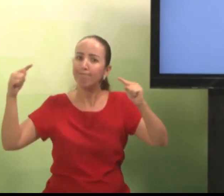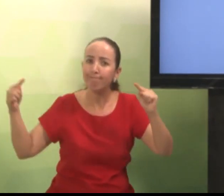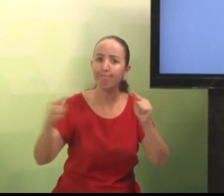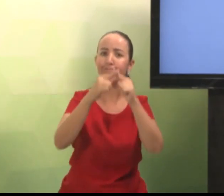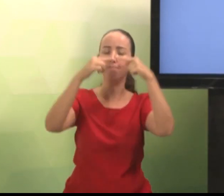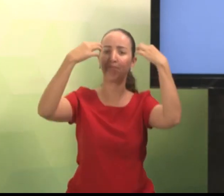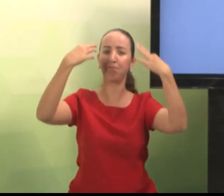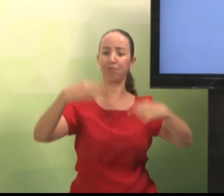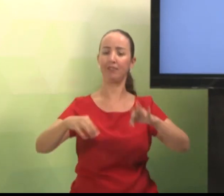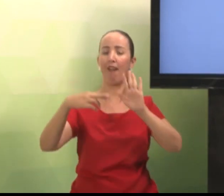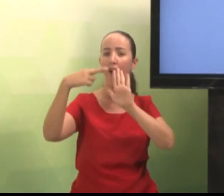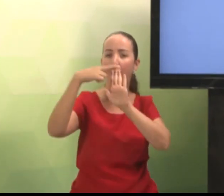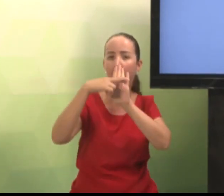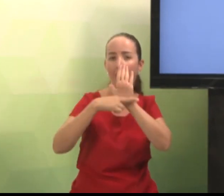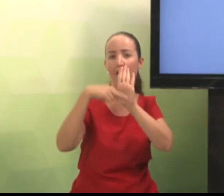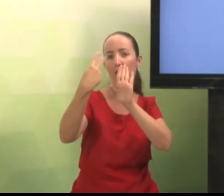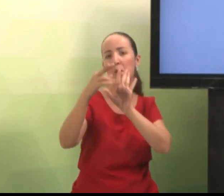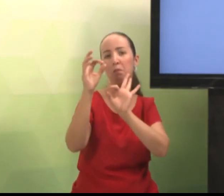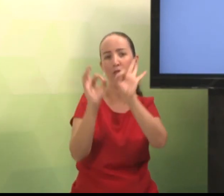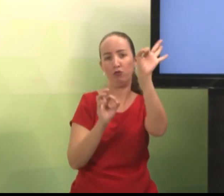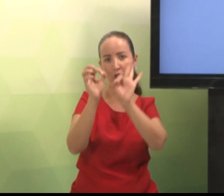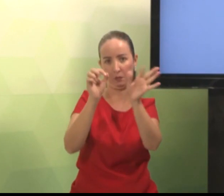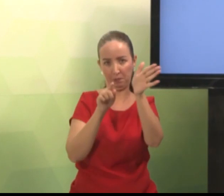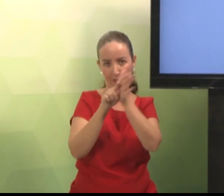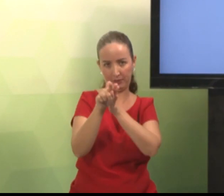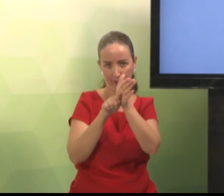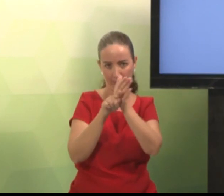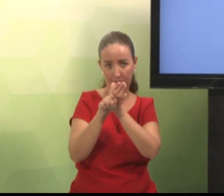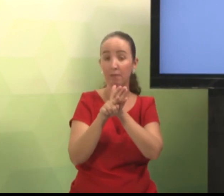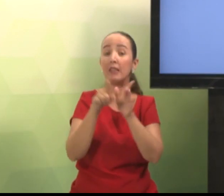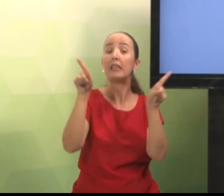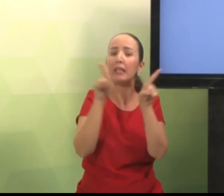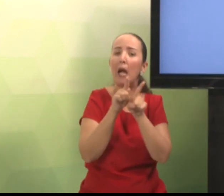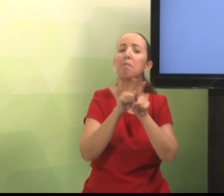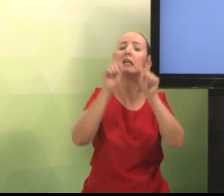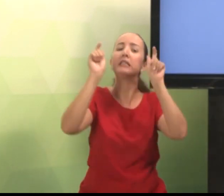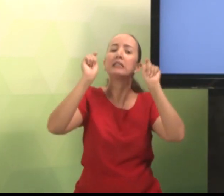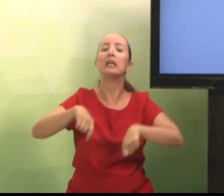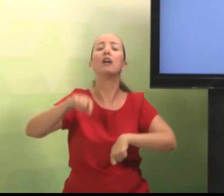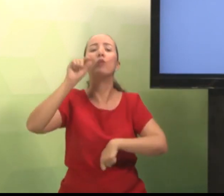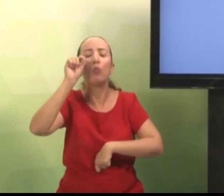introdução para esse projeto de pesquisa?